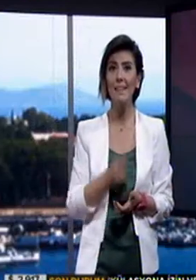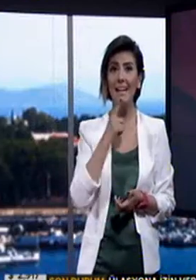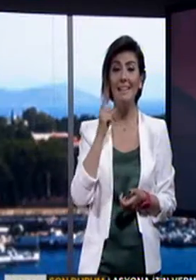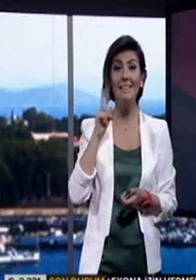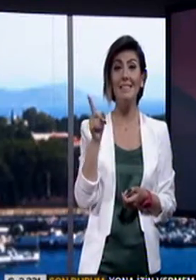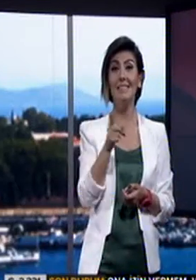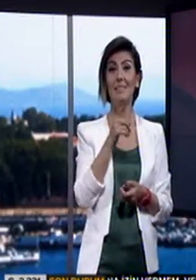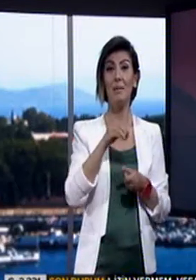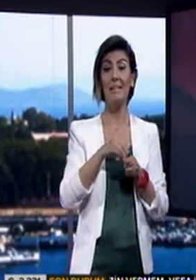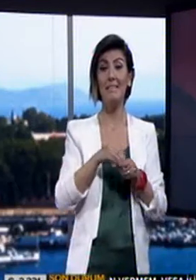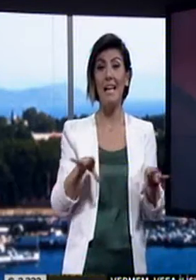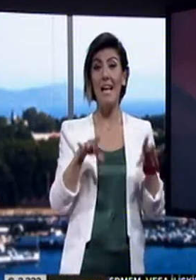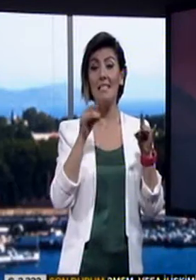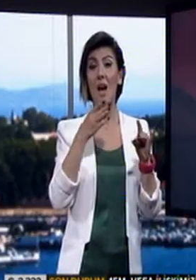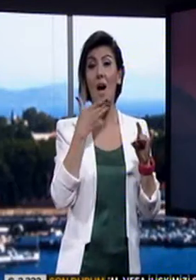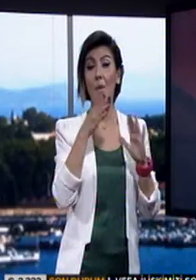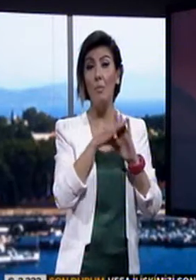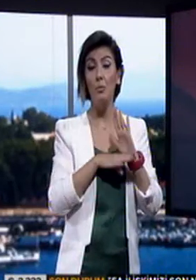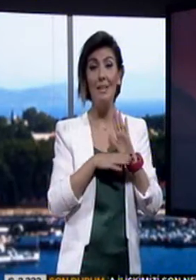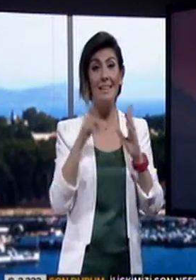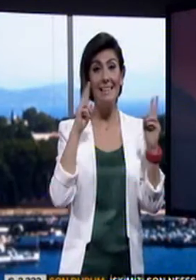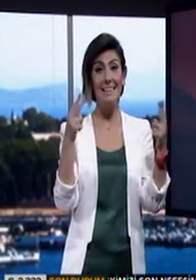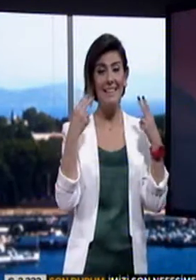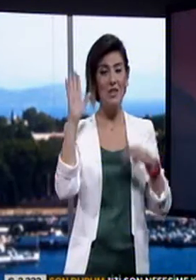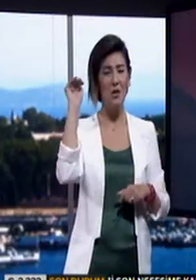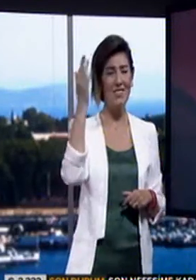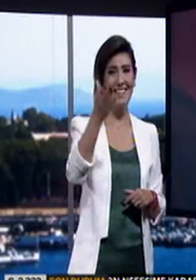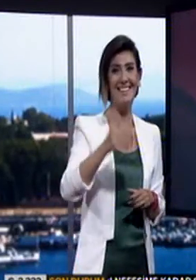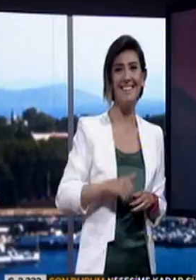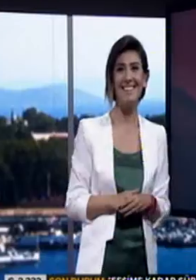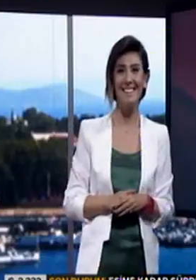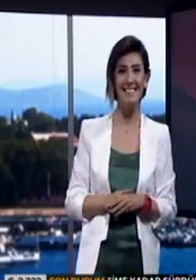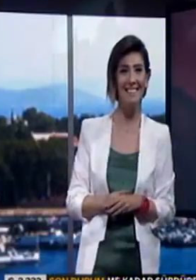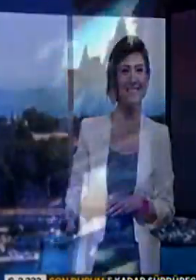İşitme engelliler için hazırladığımız haber bültenini izlediniz. Hoşçakalın.